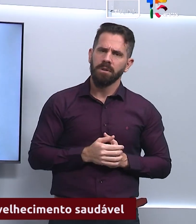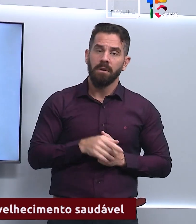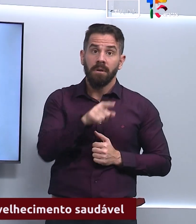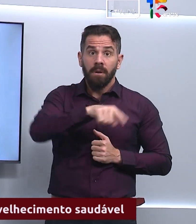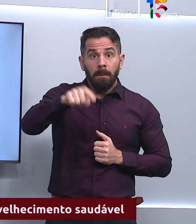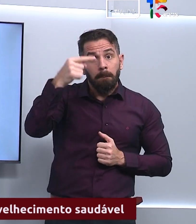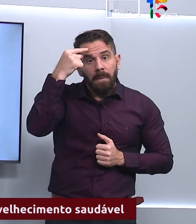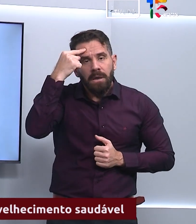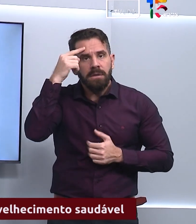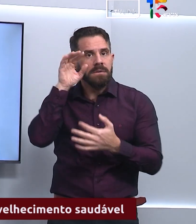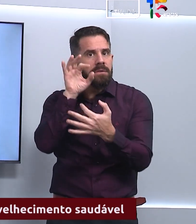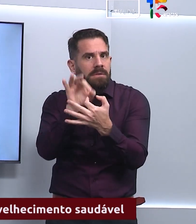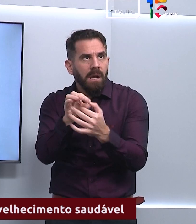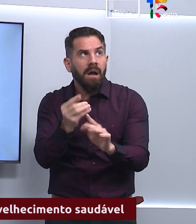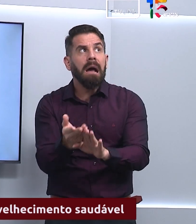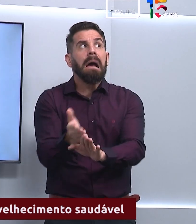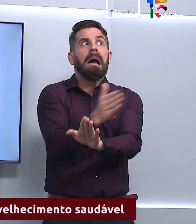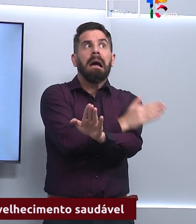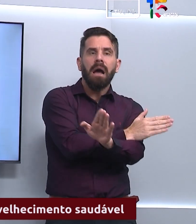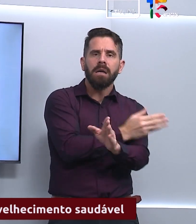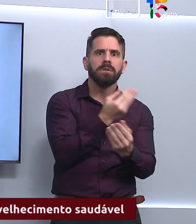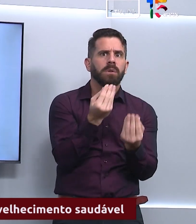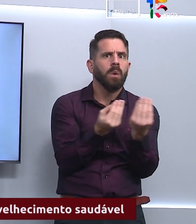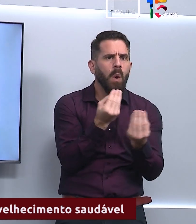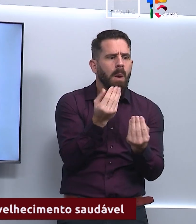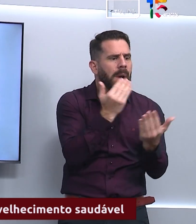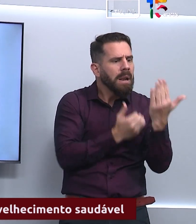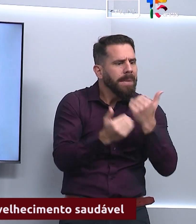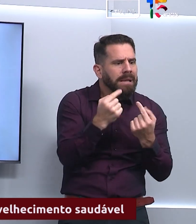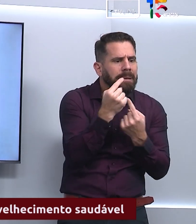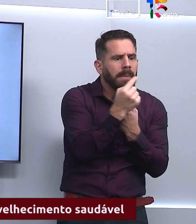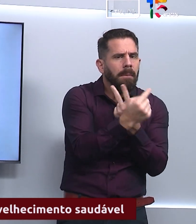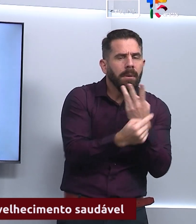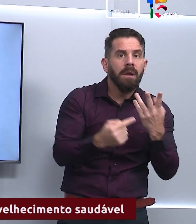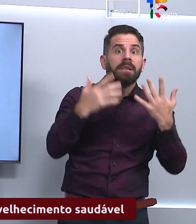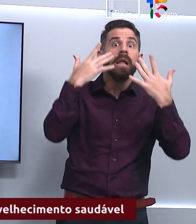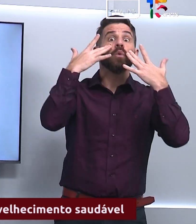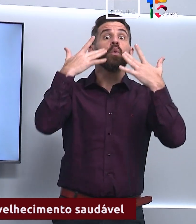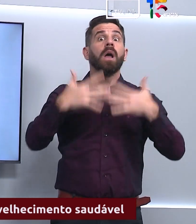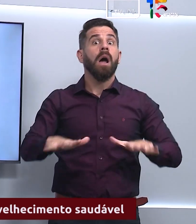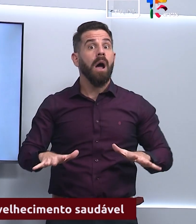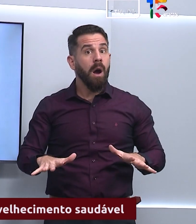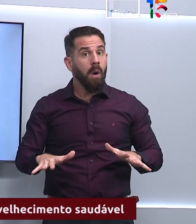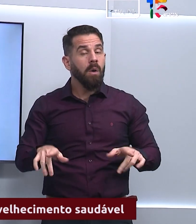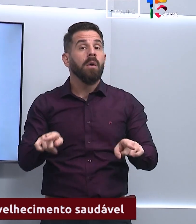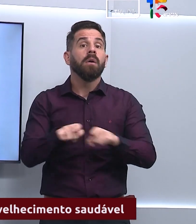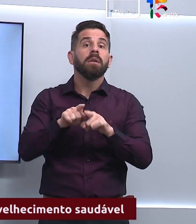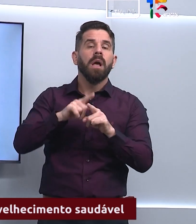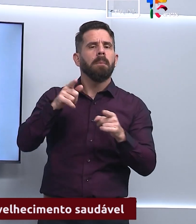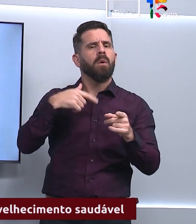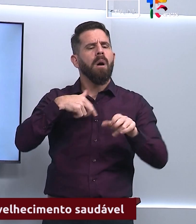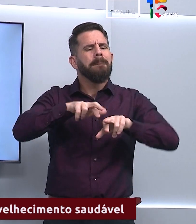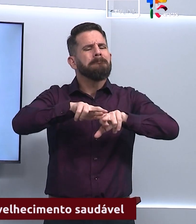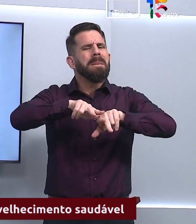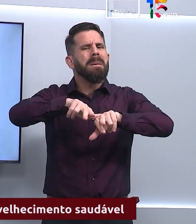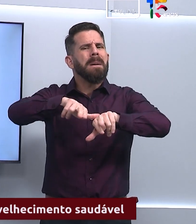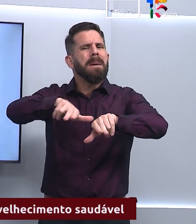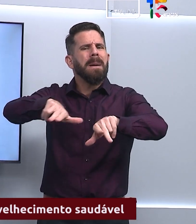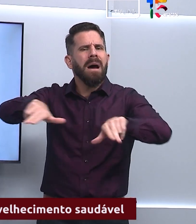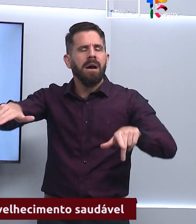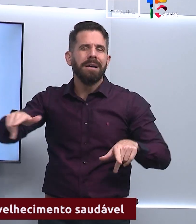questões, nos alimentos, da prioridade, né? Para alimentos naturais, uma dieta variada, uma dieta